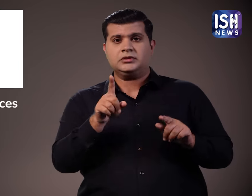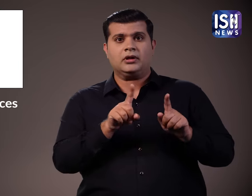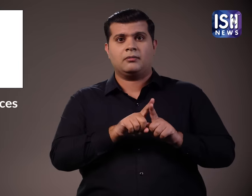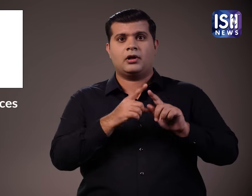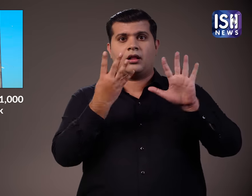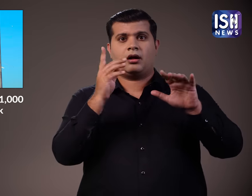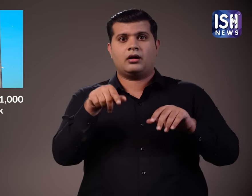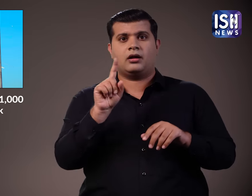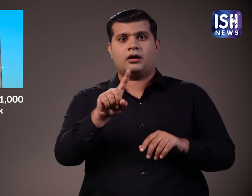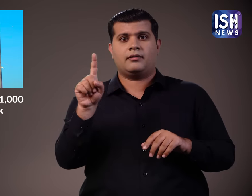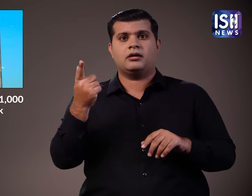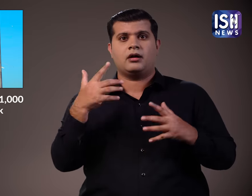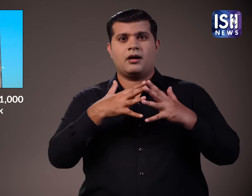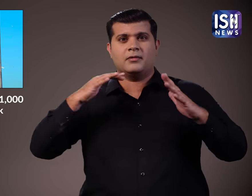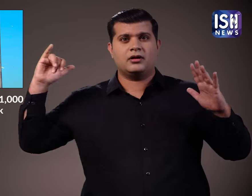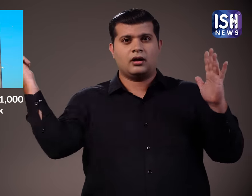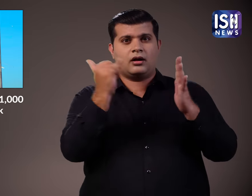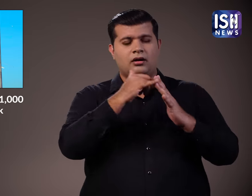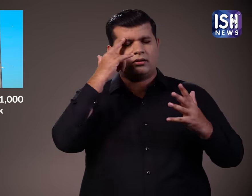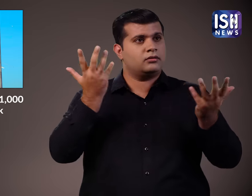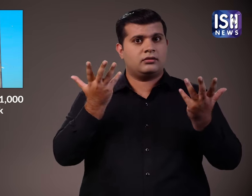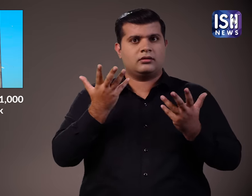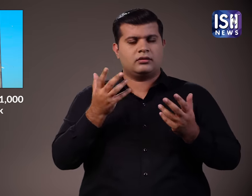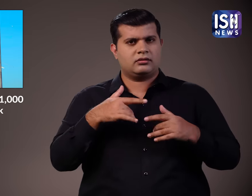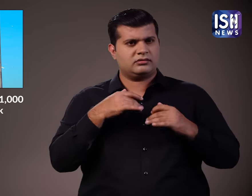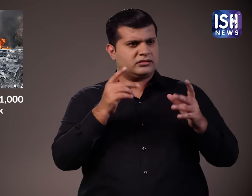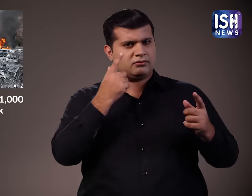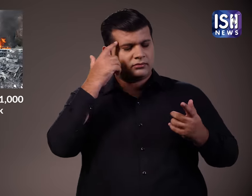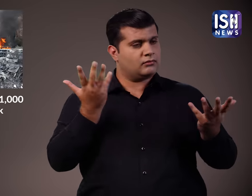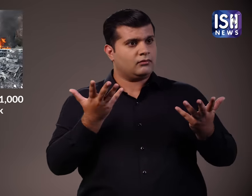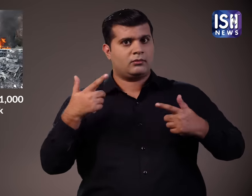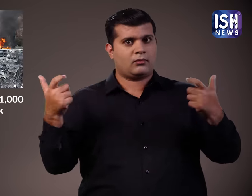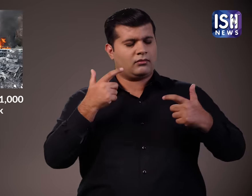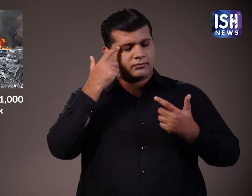नाइन लेवन जैसा और सबसे भयानक नरसनहार बताया है